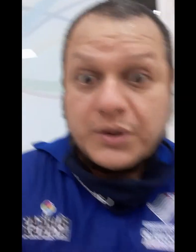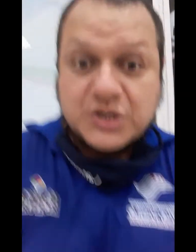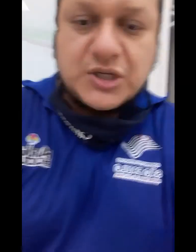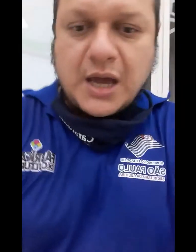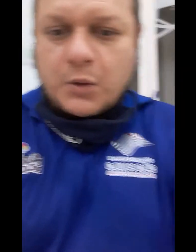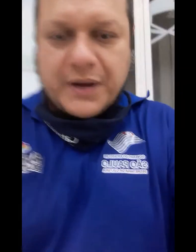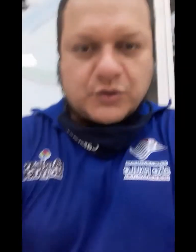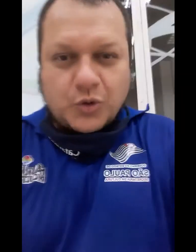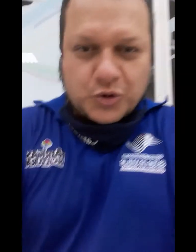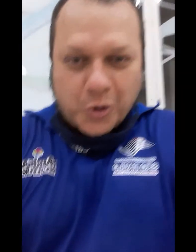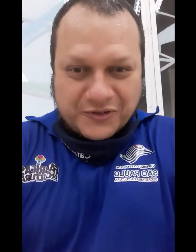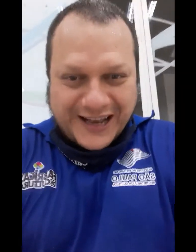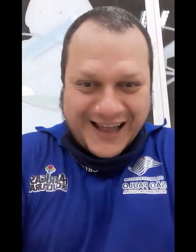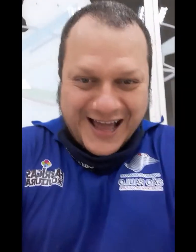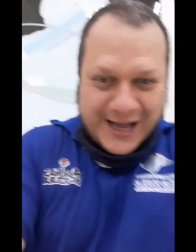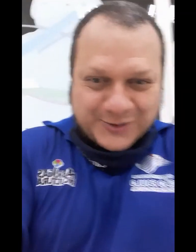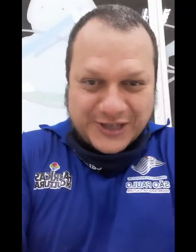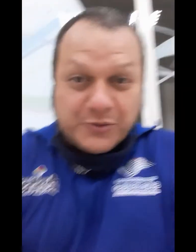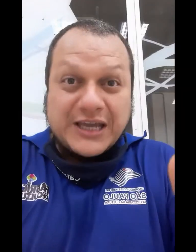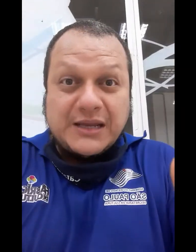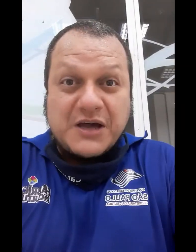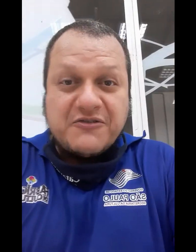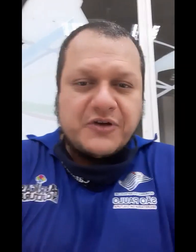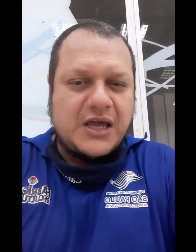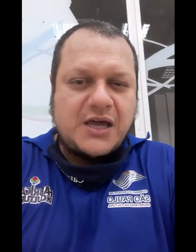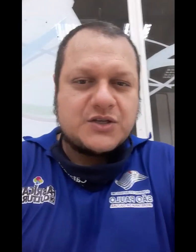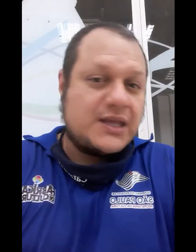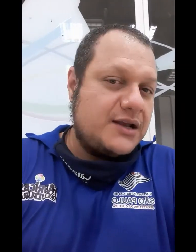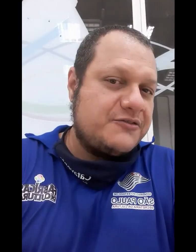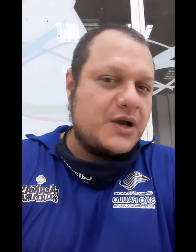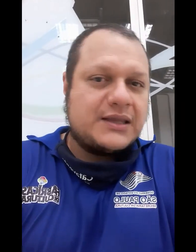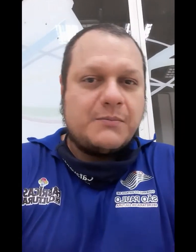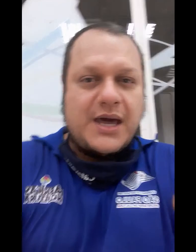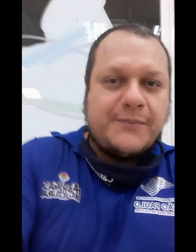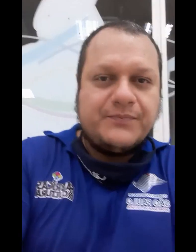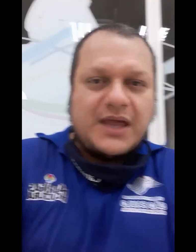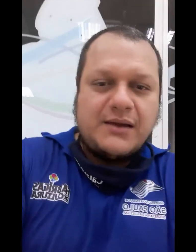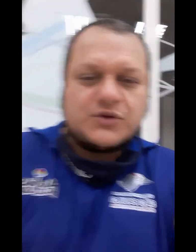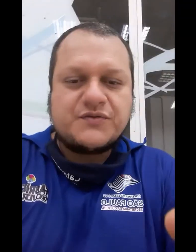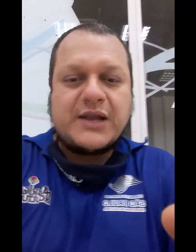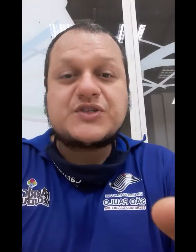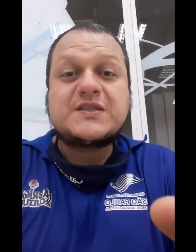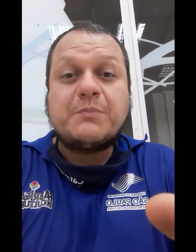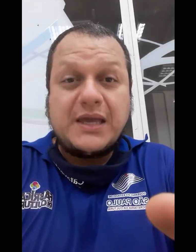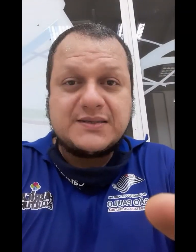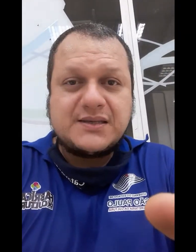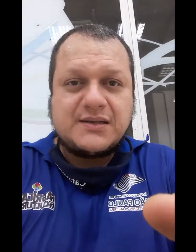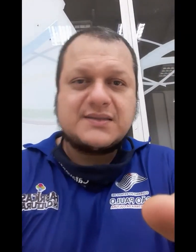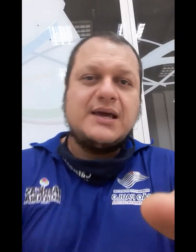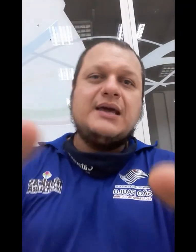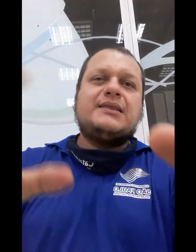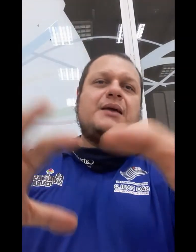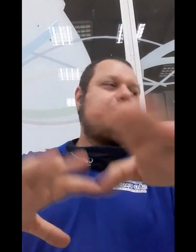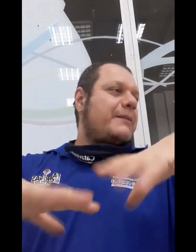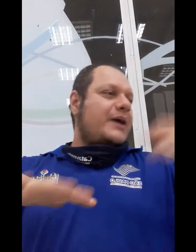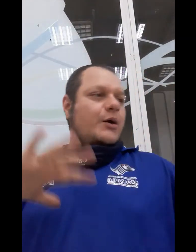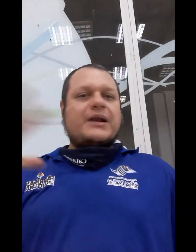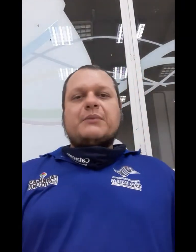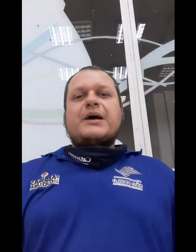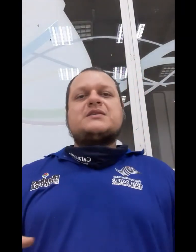em gel para todo contelado, tem um aqui na minha frente, tem ali fora também, né? Nos vários dispensers, tem papel para limpar as